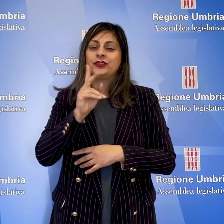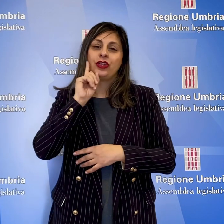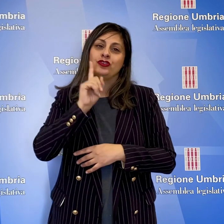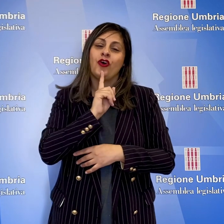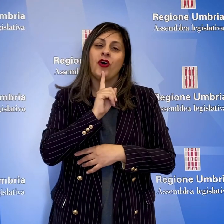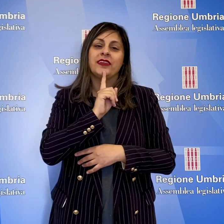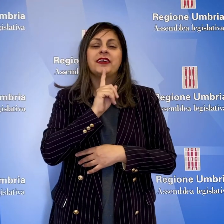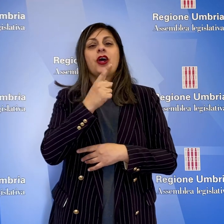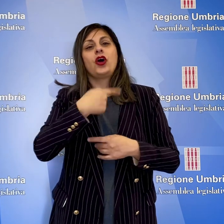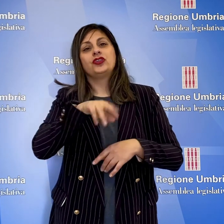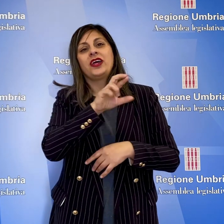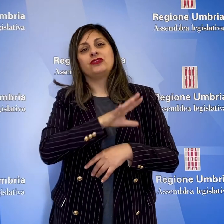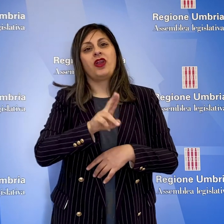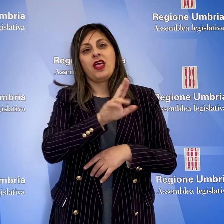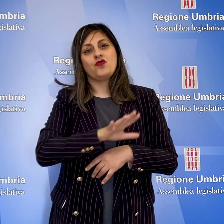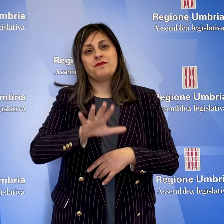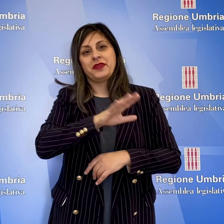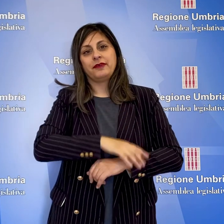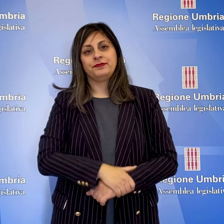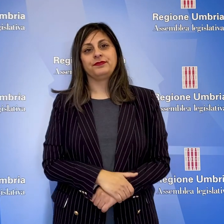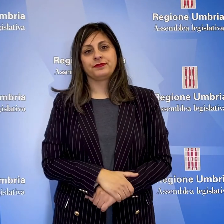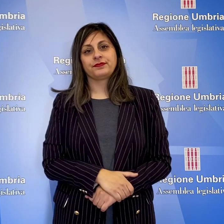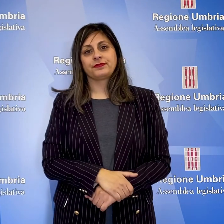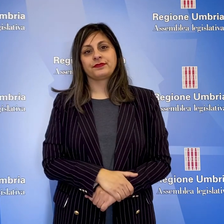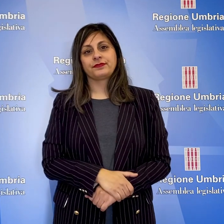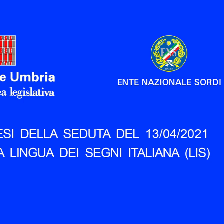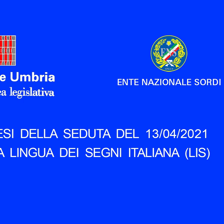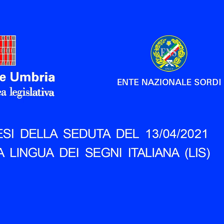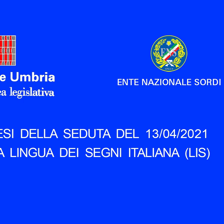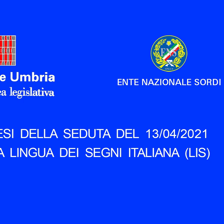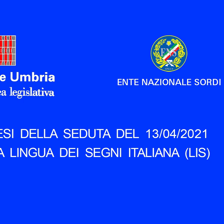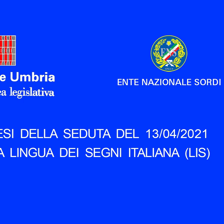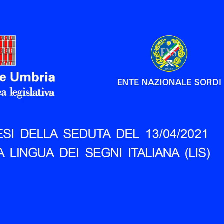e l'ente nazionale sordi, Consiglio regionale dell'Umbria.